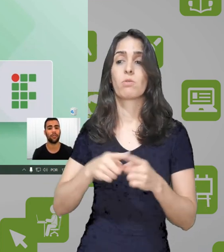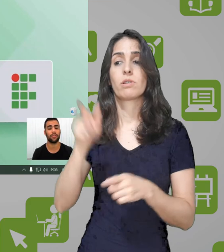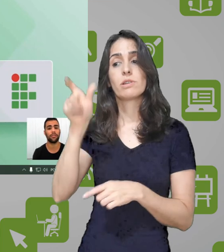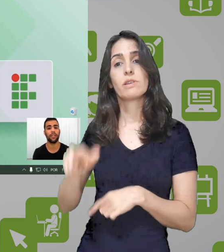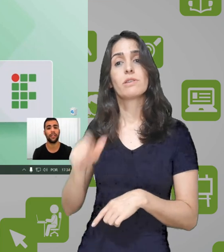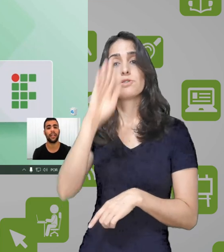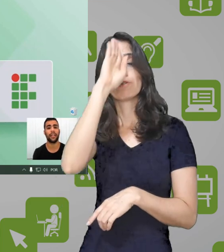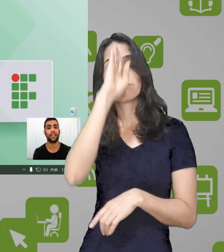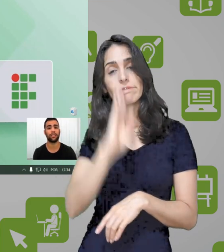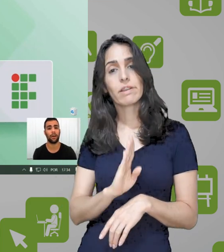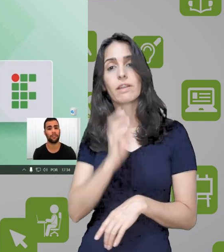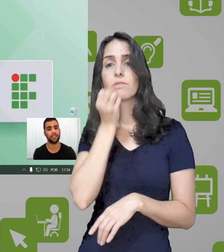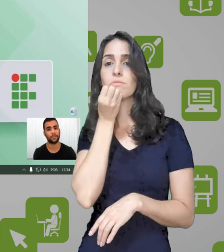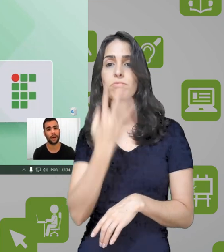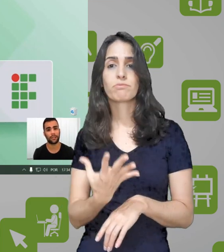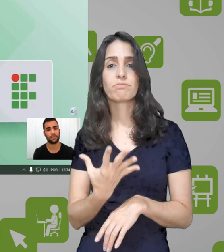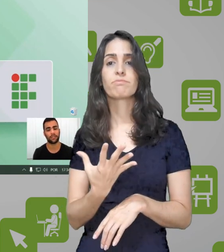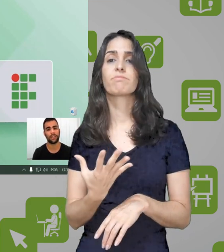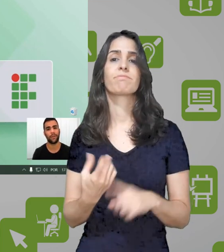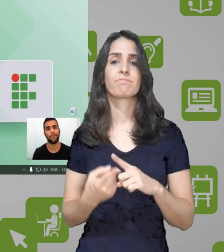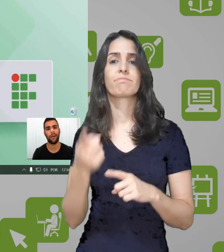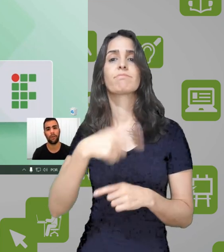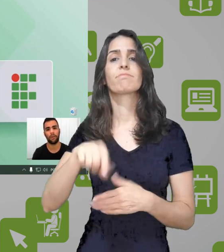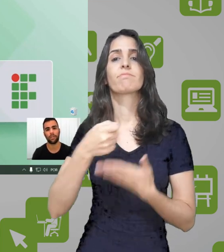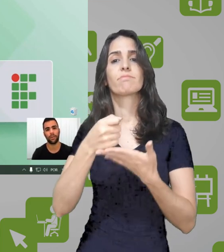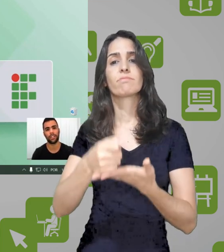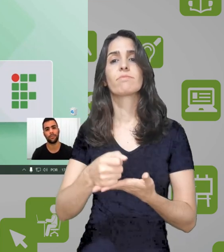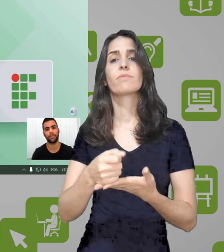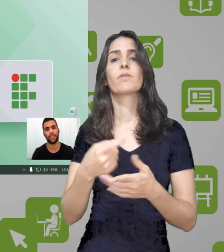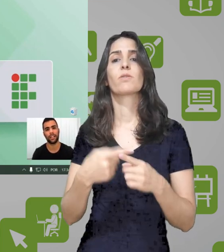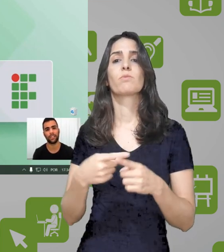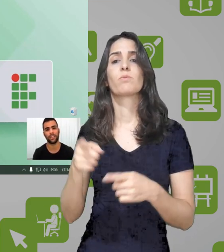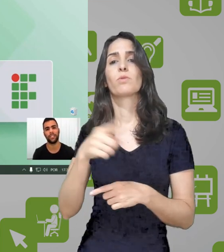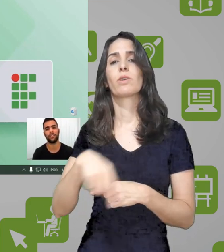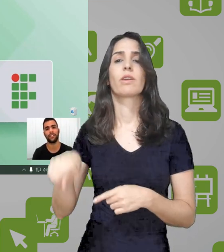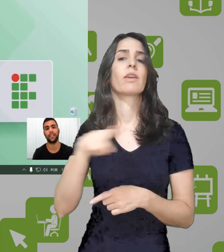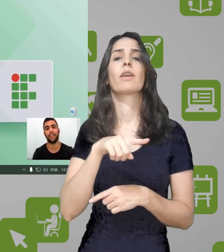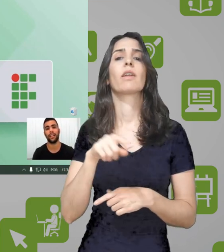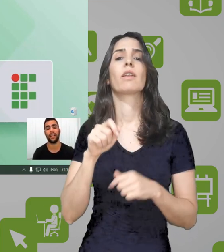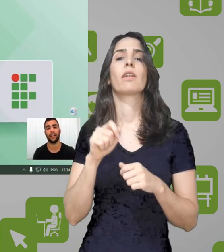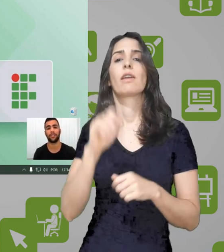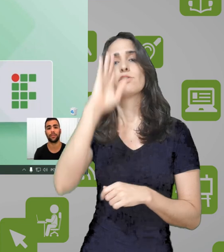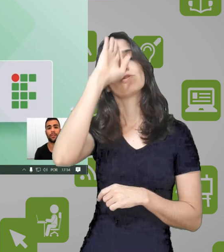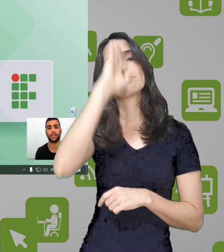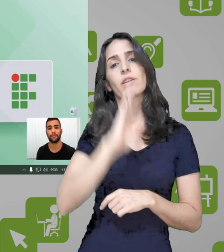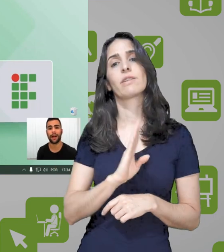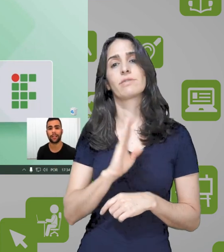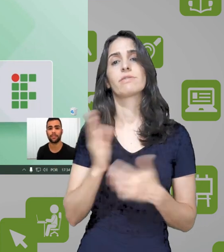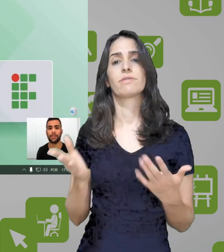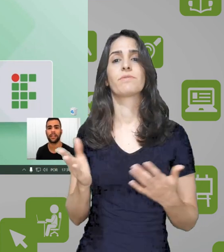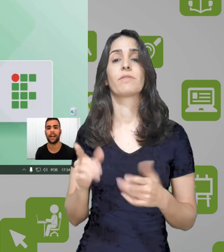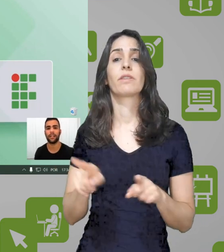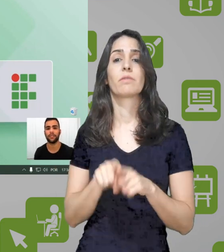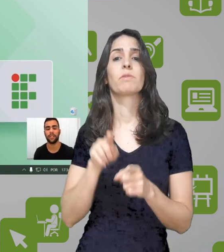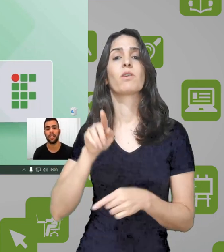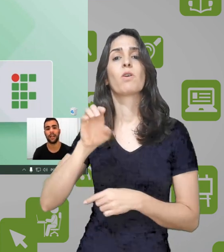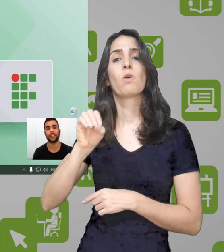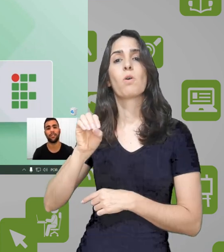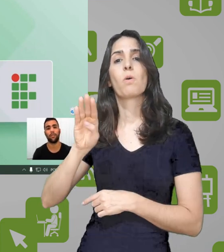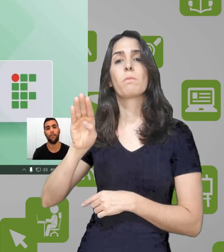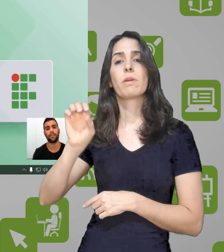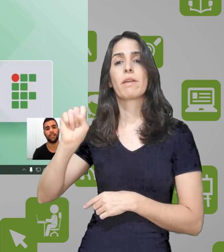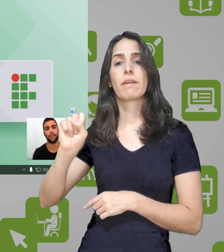só encontram em softwares pagos. Então, é uma ótima alternativa aos programas pagos do mercado,